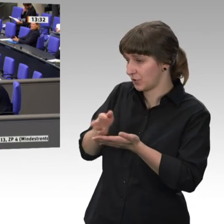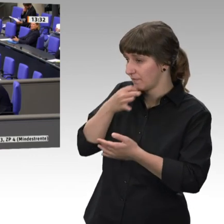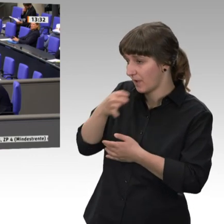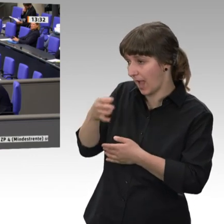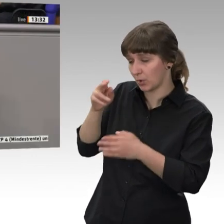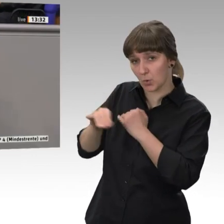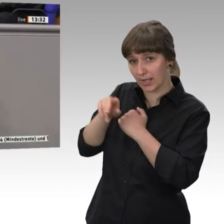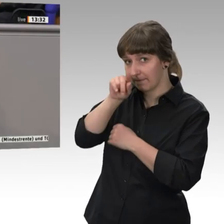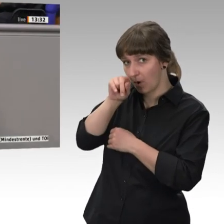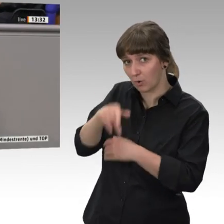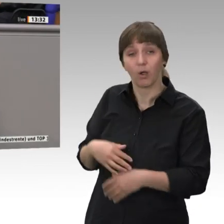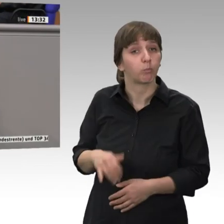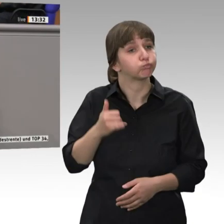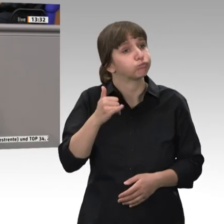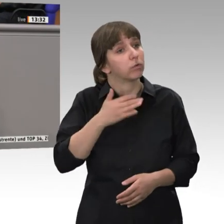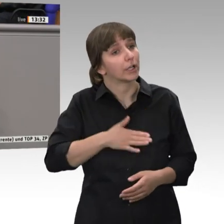das so verlängert meine Redezeit.